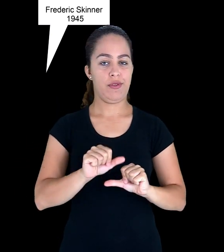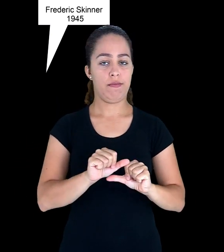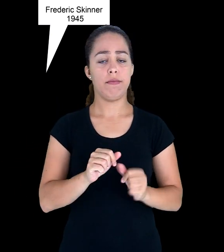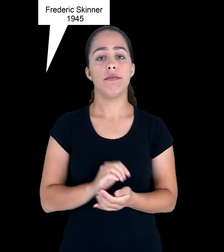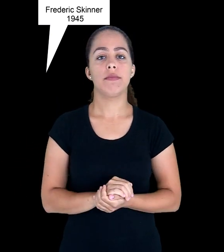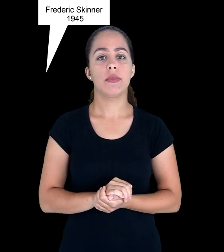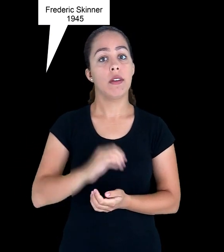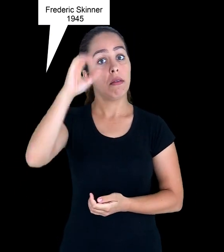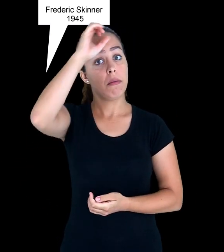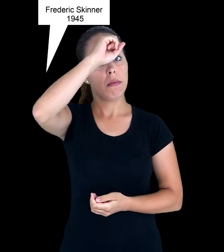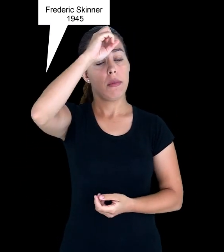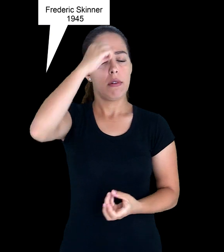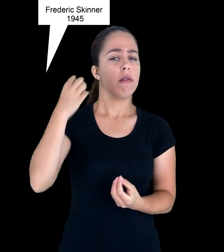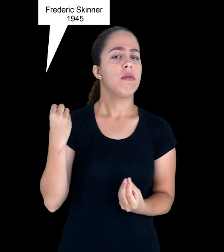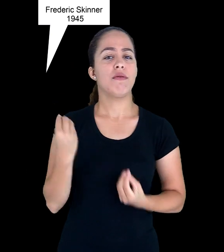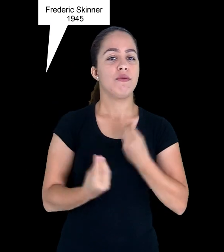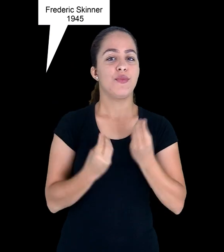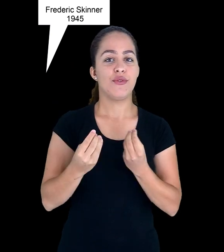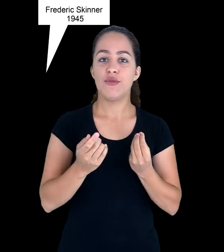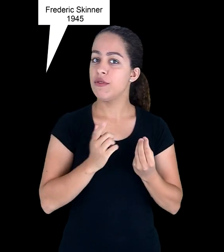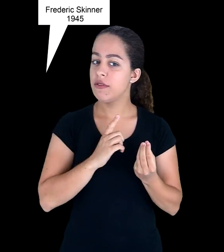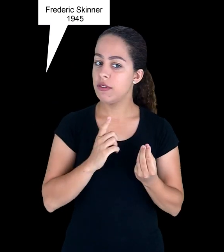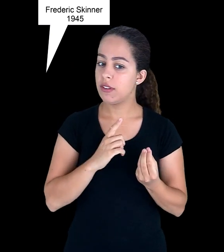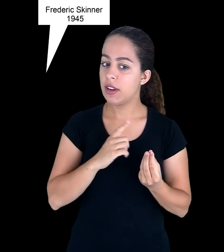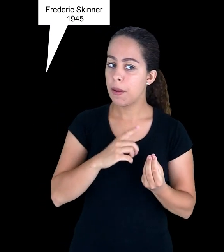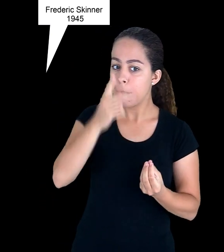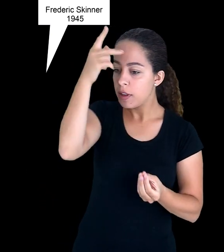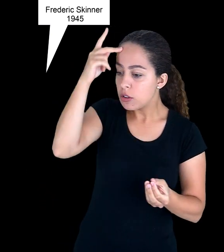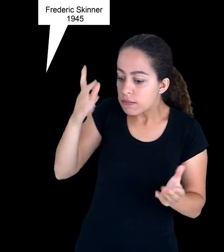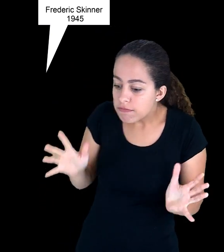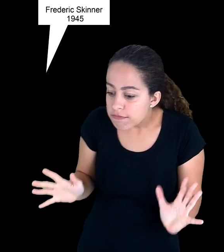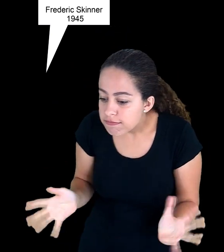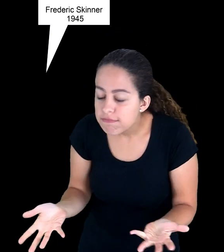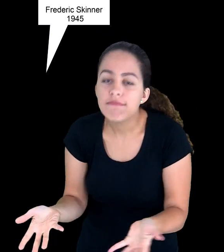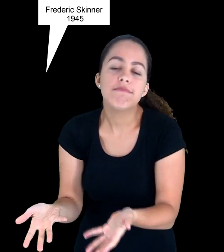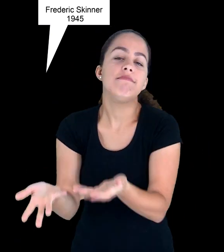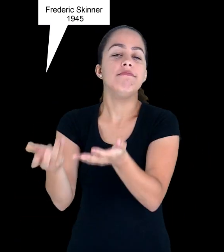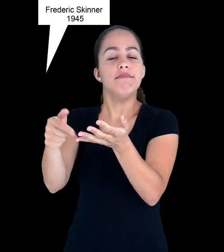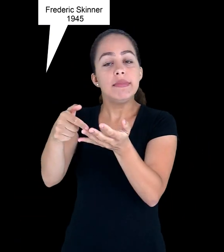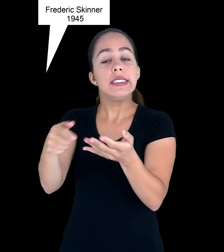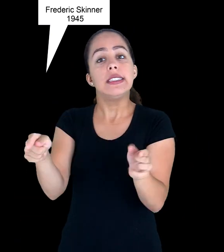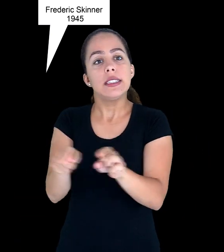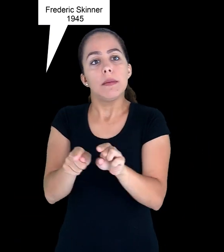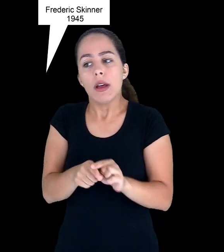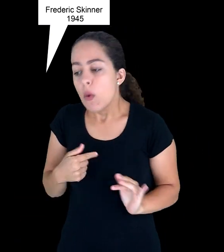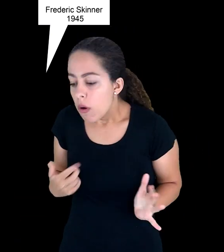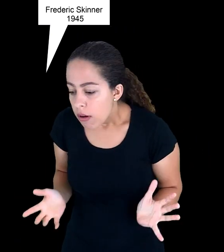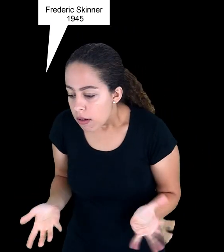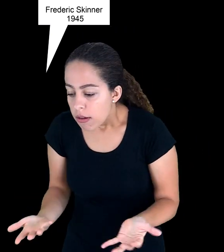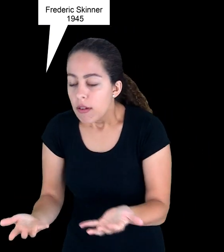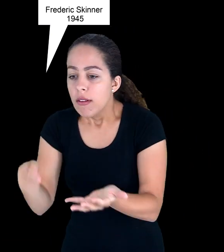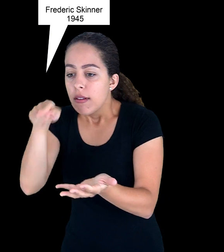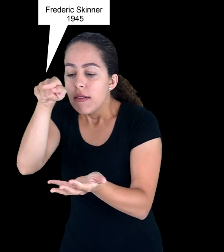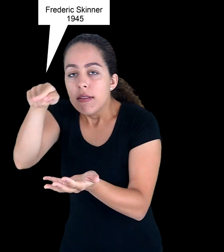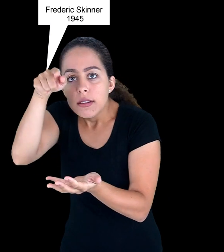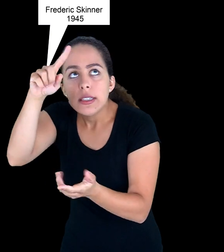externos ao sujeito e dessas respostas que ele emite para esses estímulos.